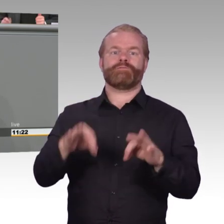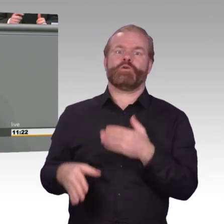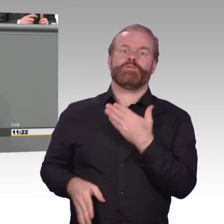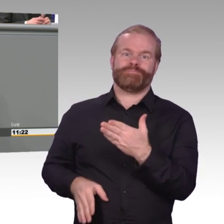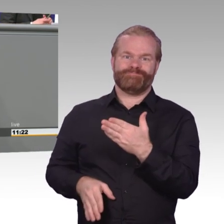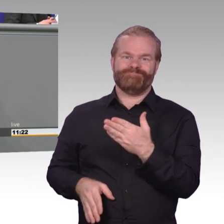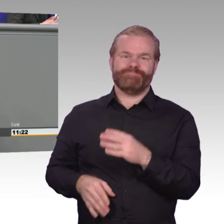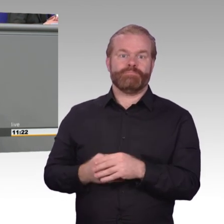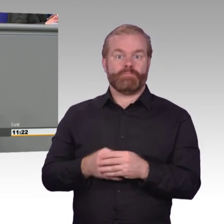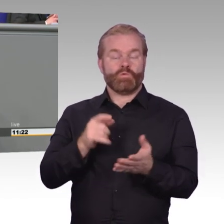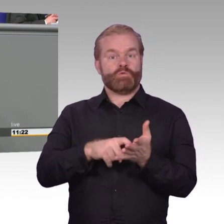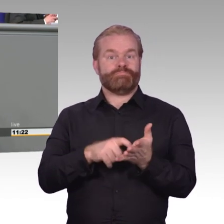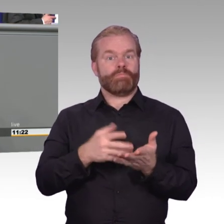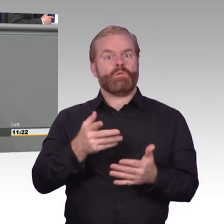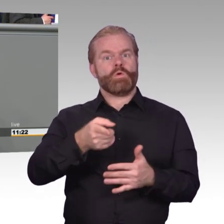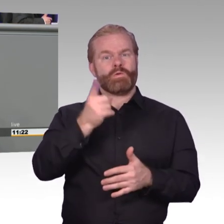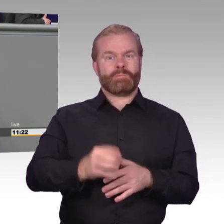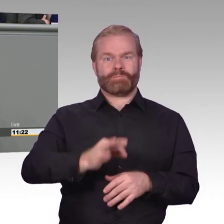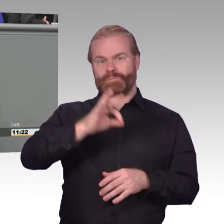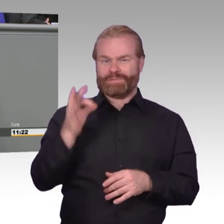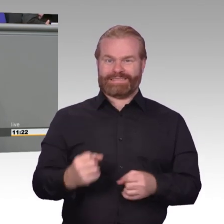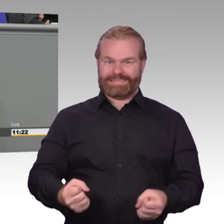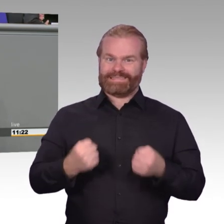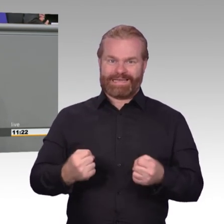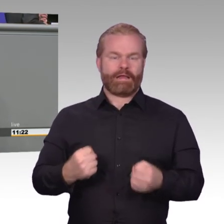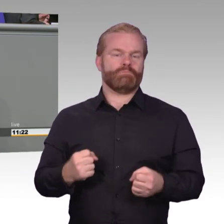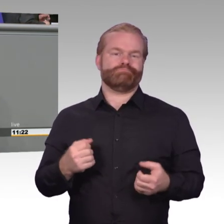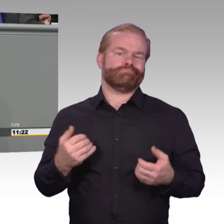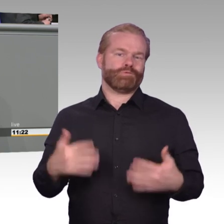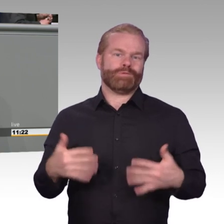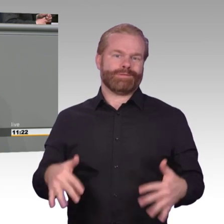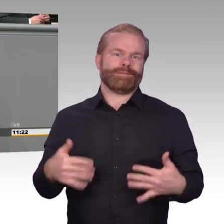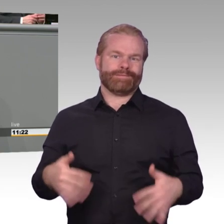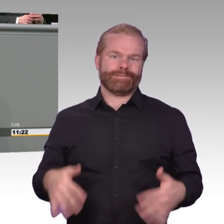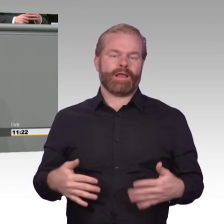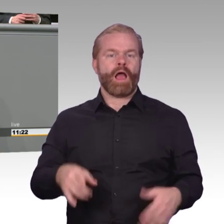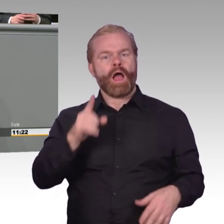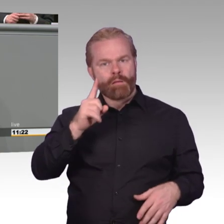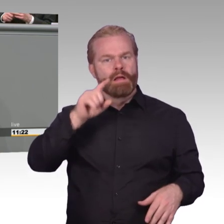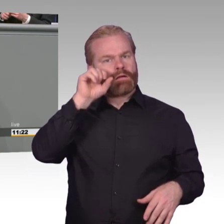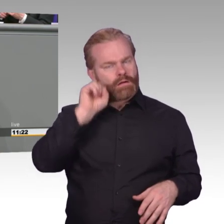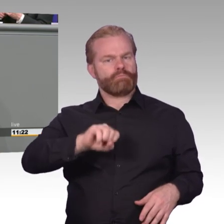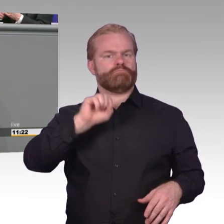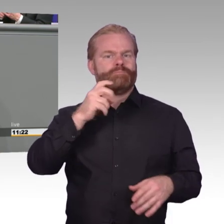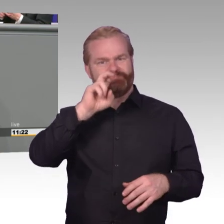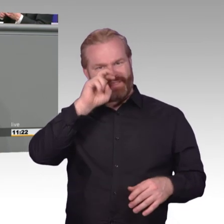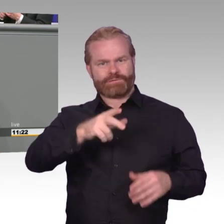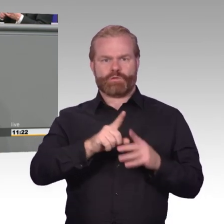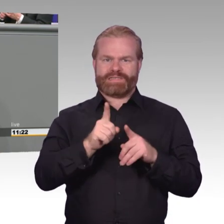und sichere Verschlüsselungstechnologien sind schon seit Jahren auf dem Markt und vielfach erprobt. Ende-zu-ende Verschlüsselungen sind bereits technischer